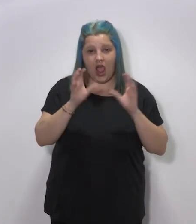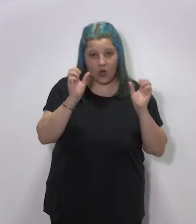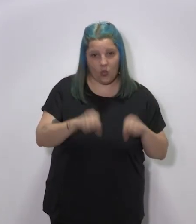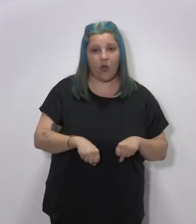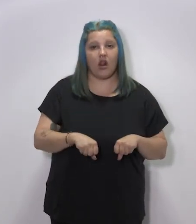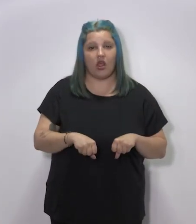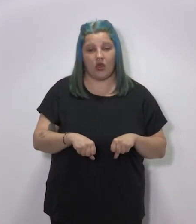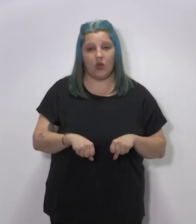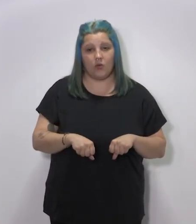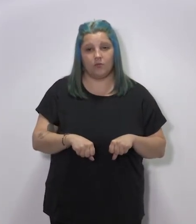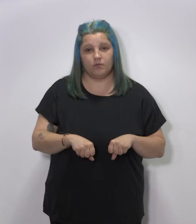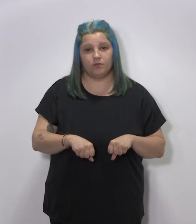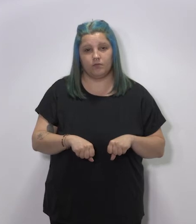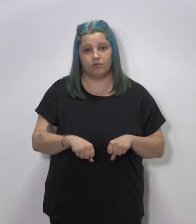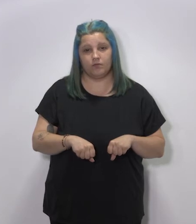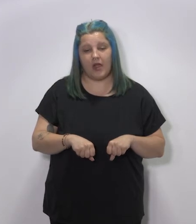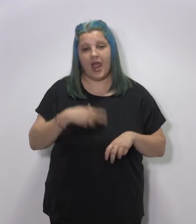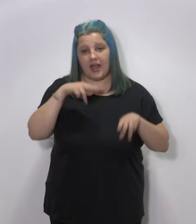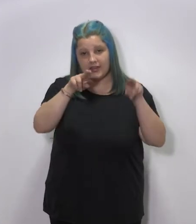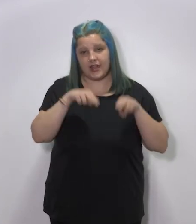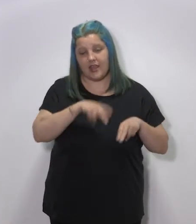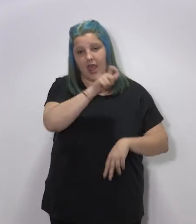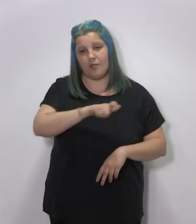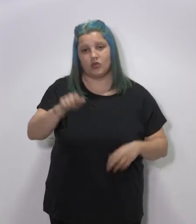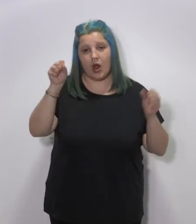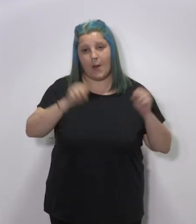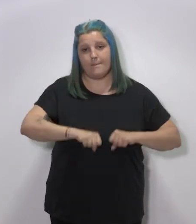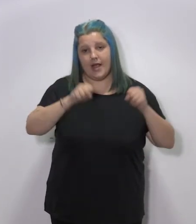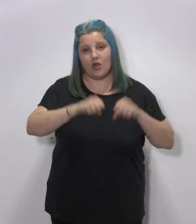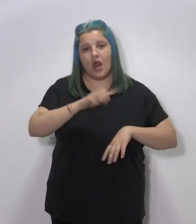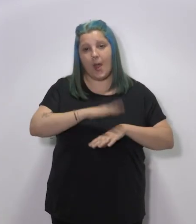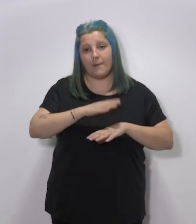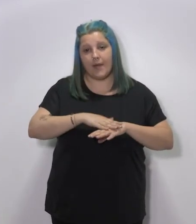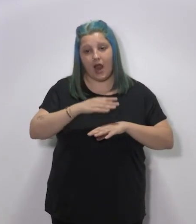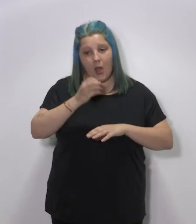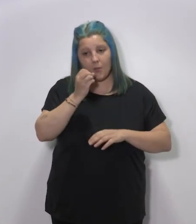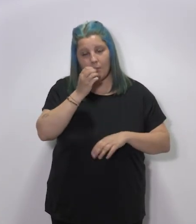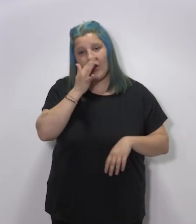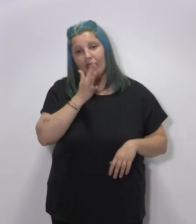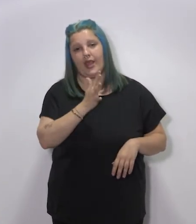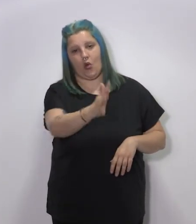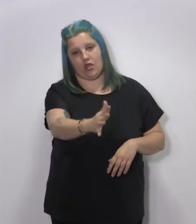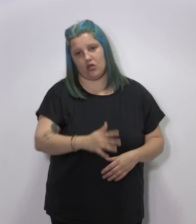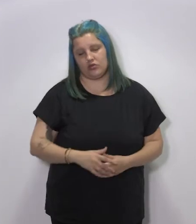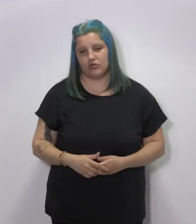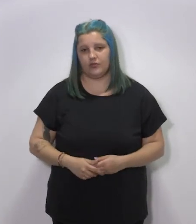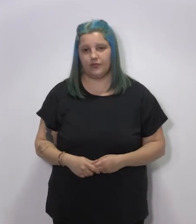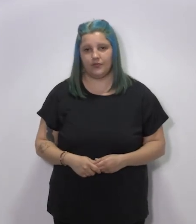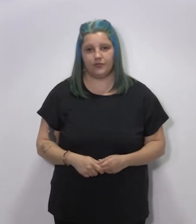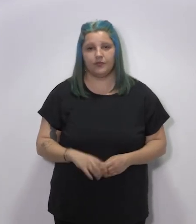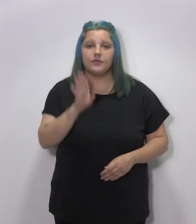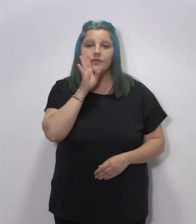la autorización del acuerdo marco de residencias de personas mayores para los próximos